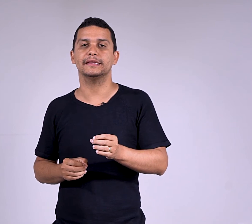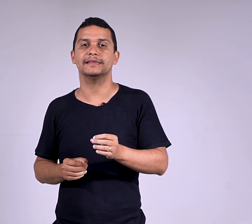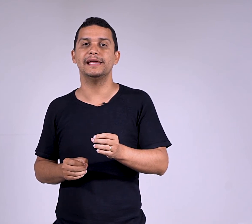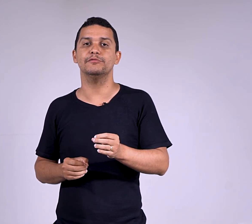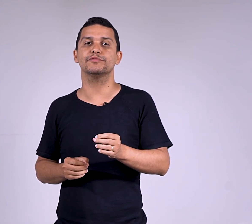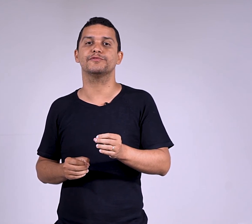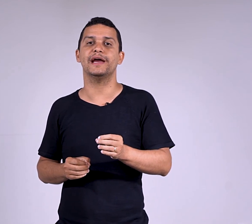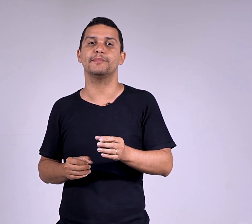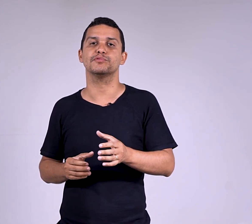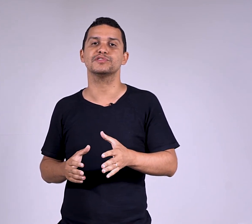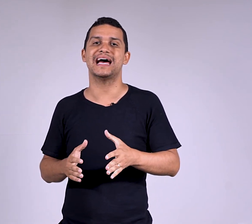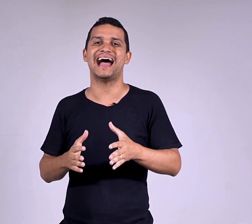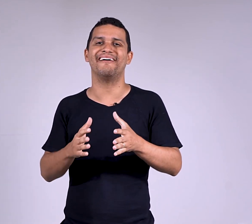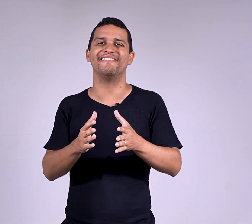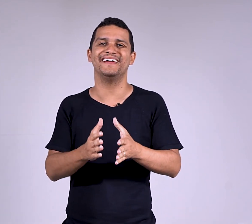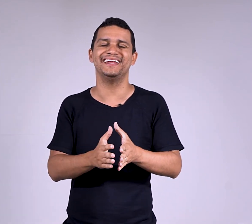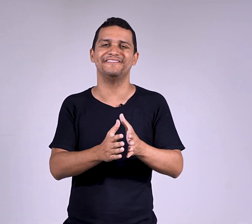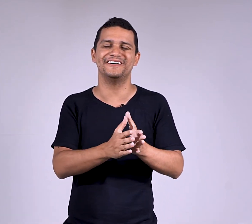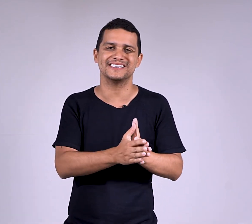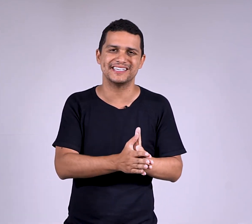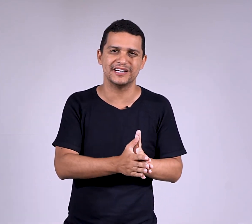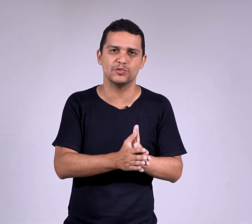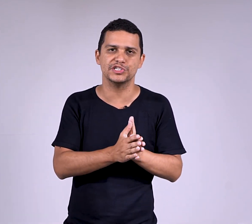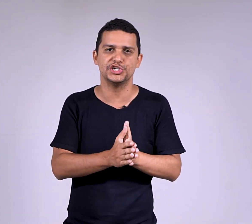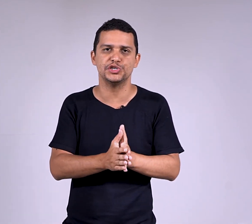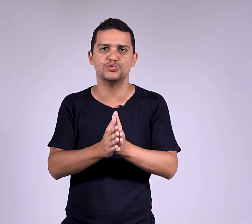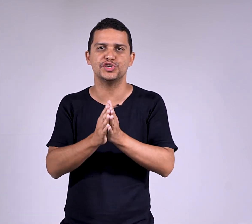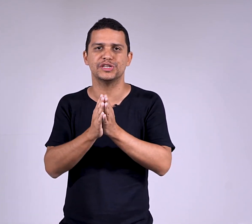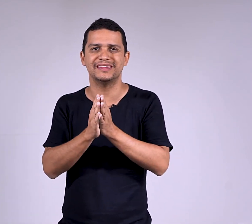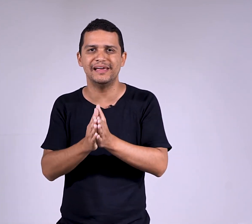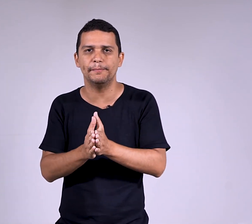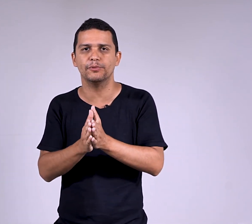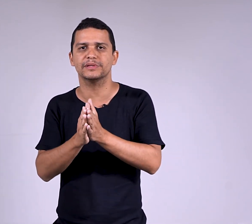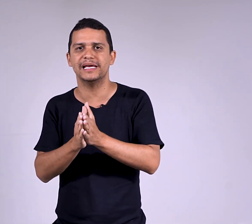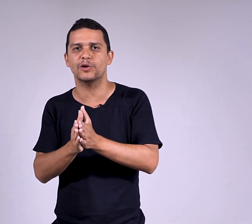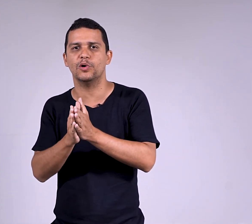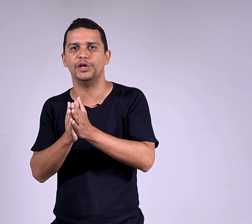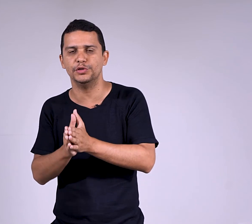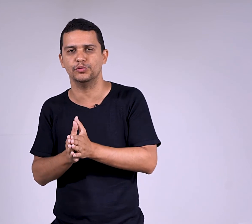tem verbos haver e fazer com sentido de tempo decorrido.